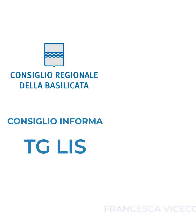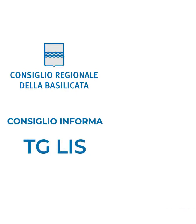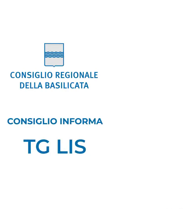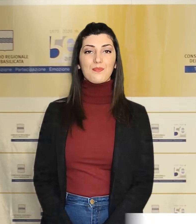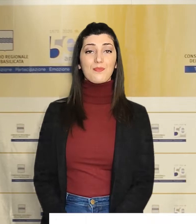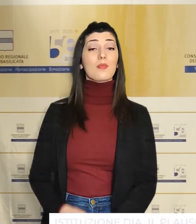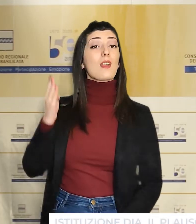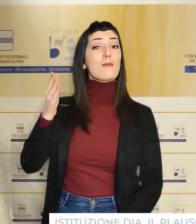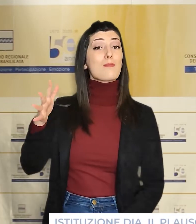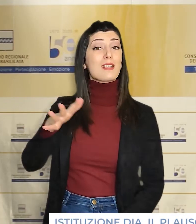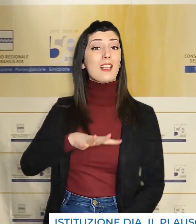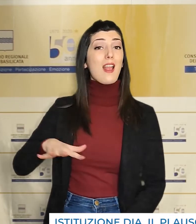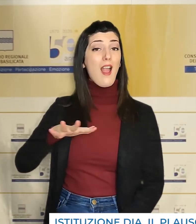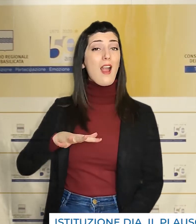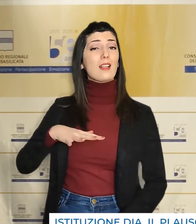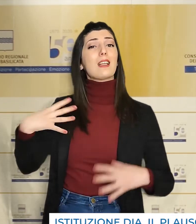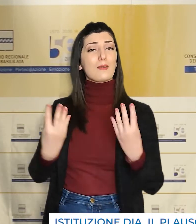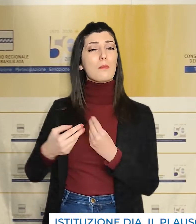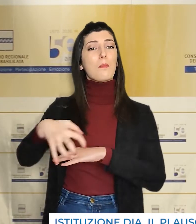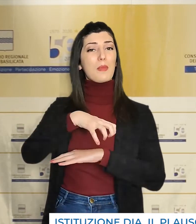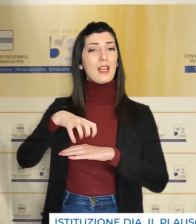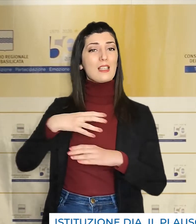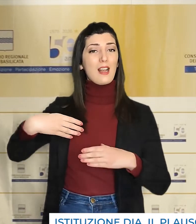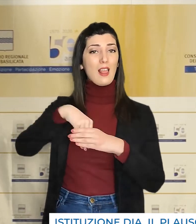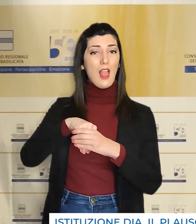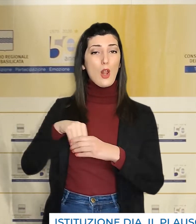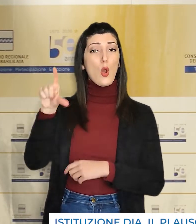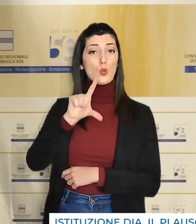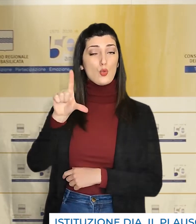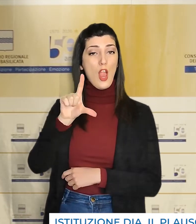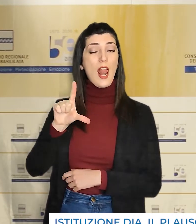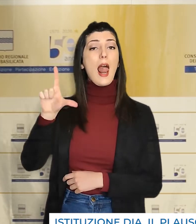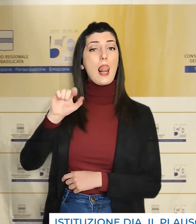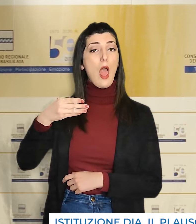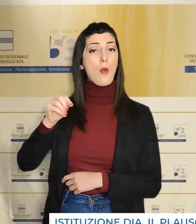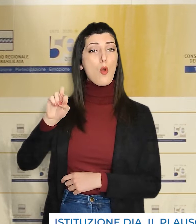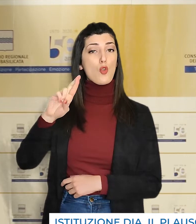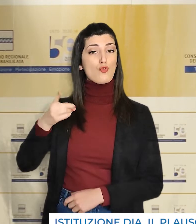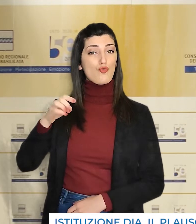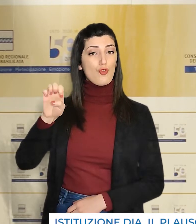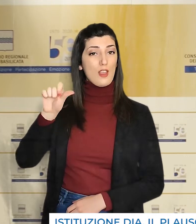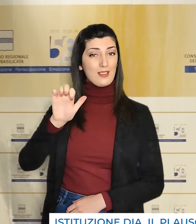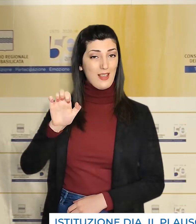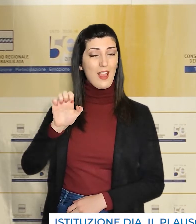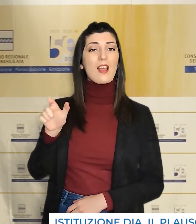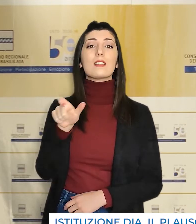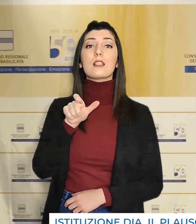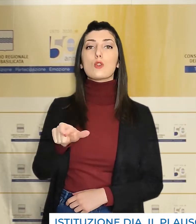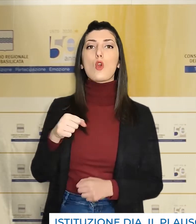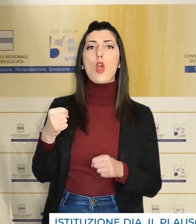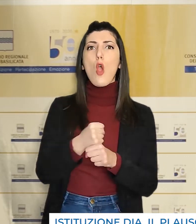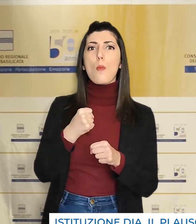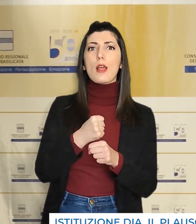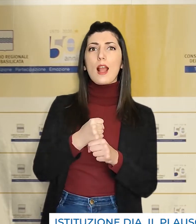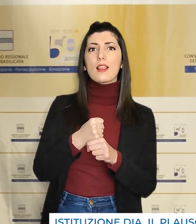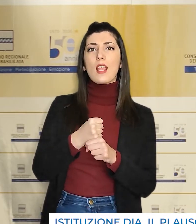È stata inaugurata in Basilicata la presenza della Ministra dell'Interno, Luciana Lamorgese, una sezione